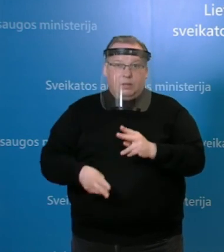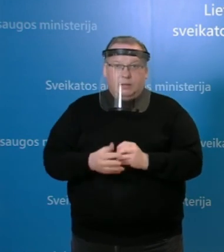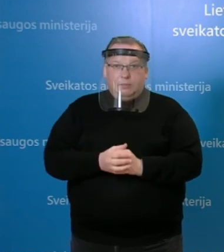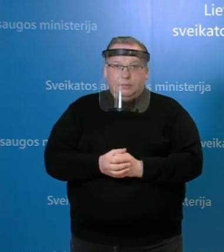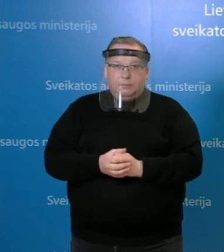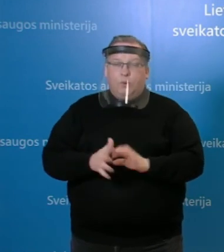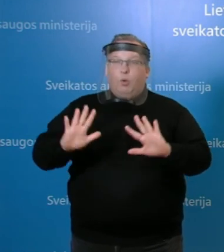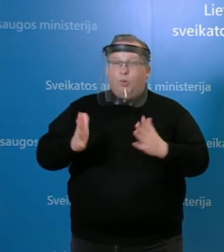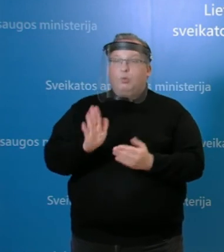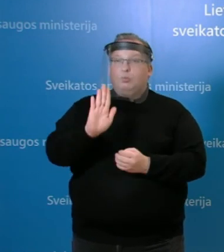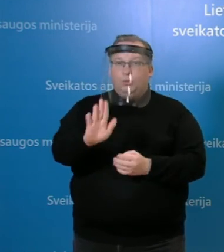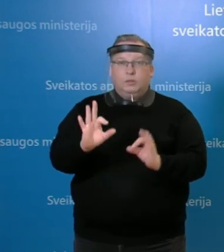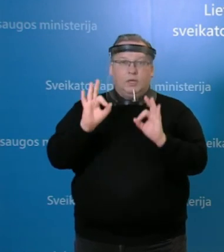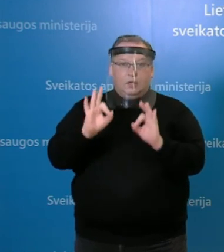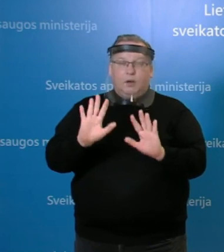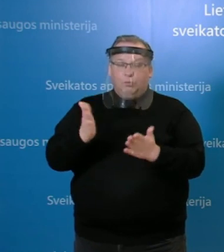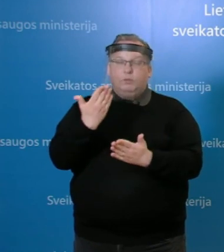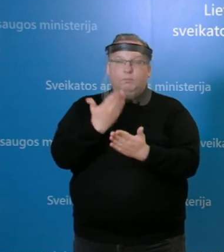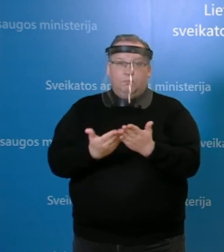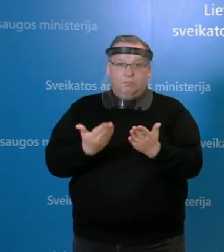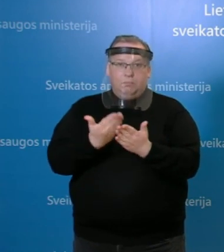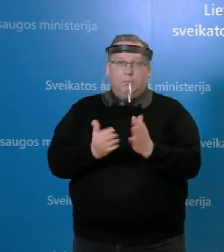koks jis ir bus, jisai bus tikrai pagristas.